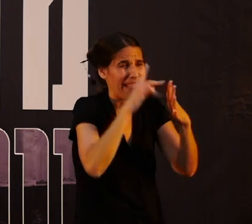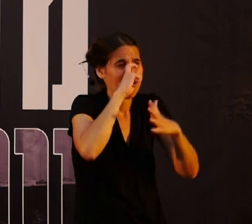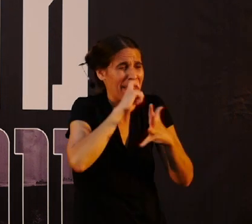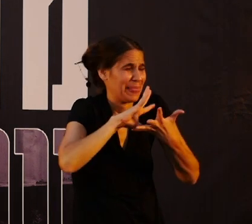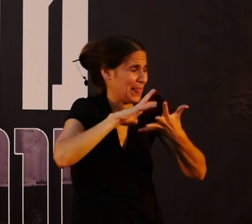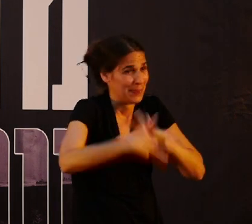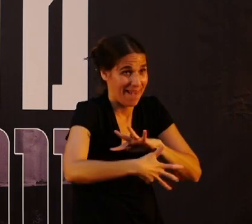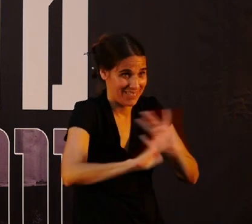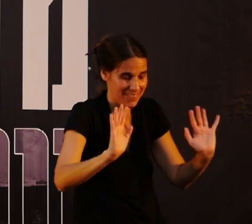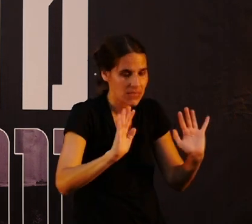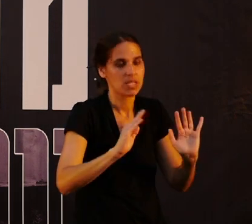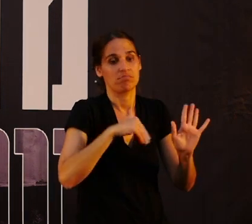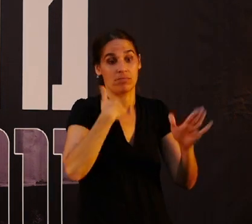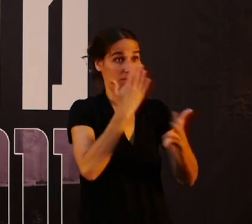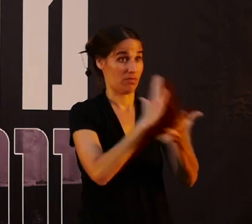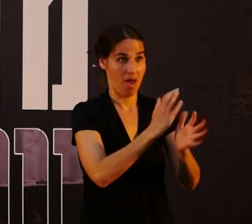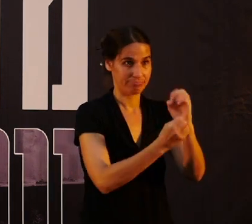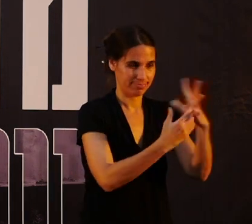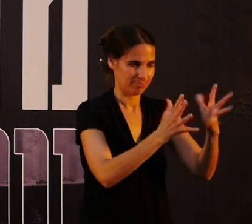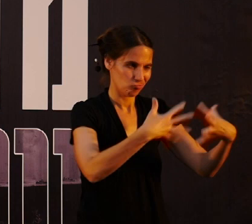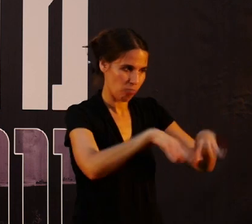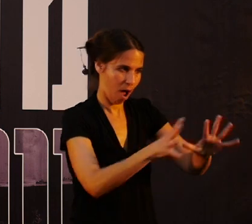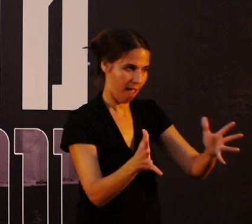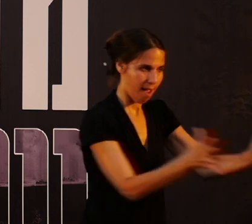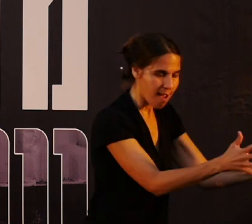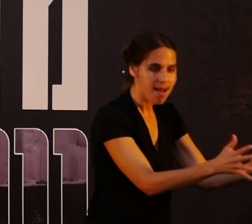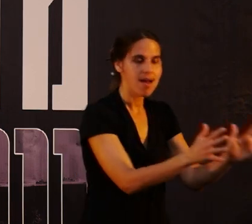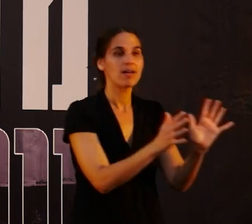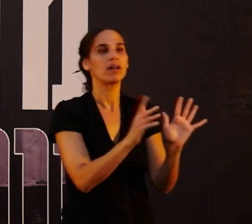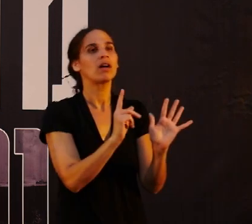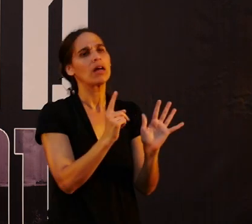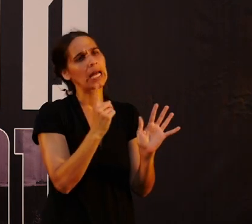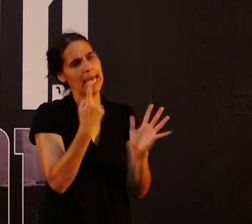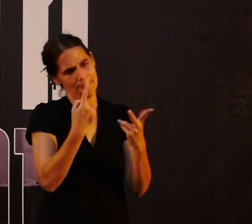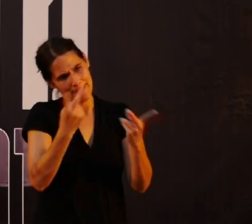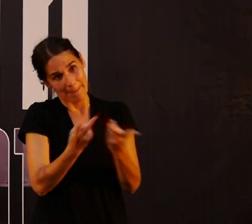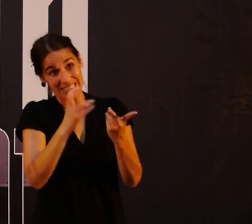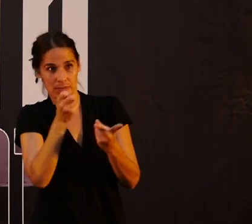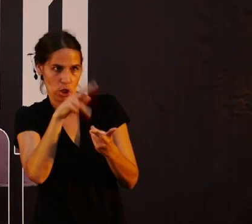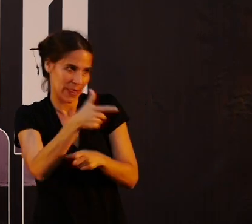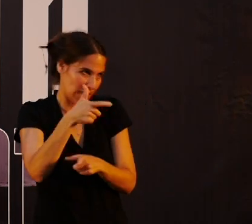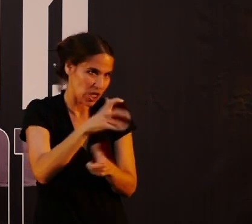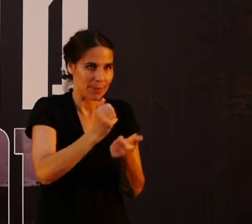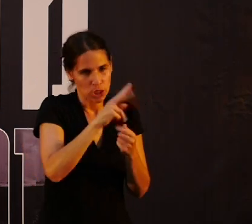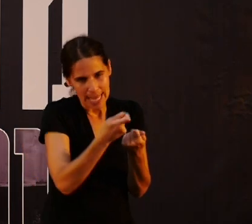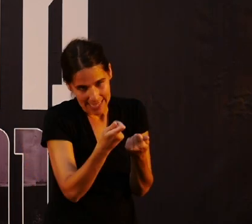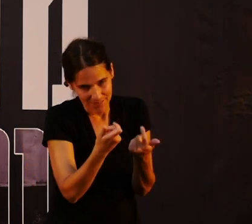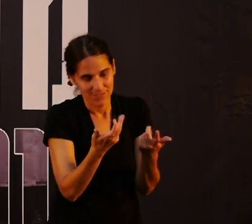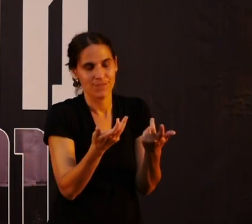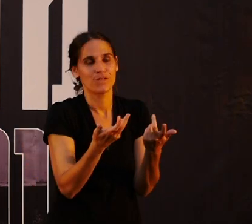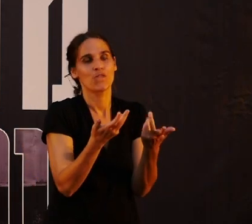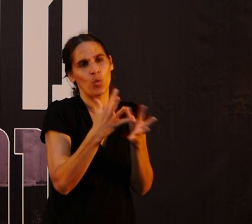שמקימים את המערב, אחרי שמרכזים את המשפחה במקום, אחד מחפשים אם יש נשק, אם יש כסף,